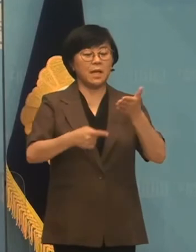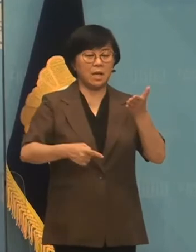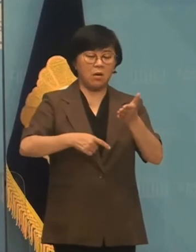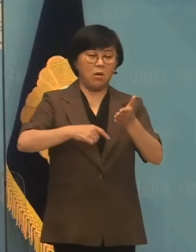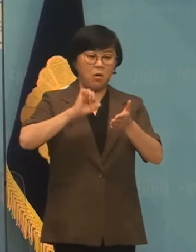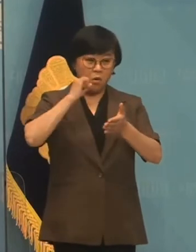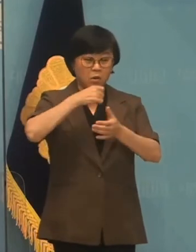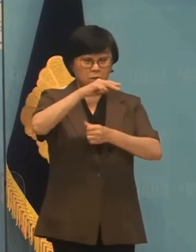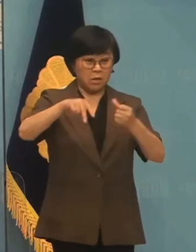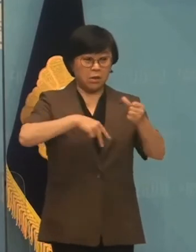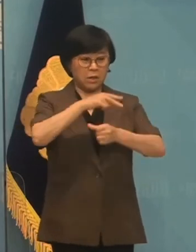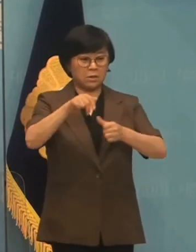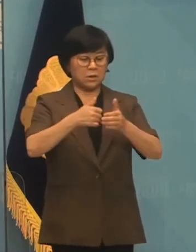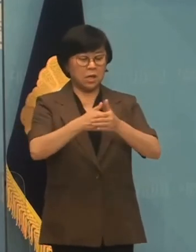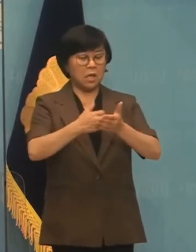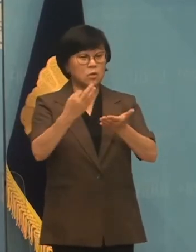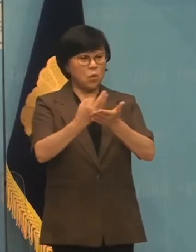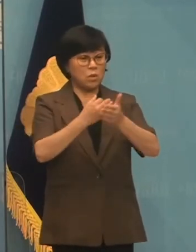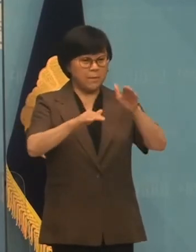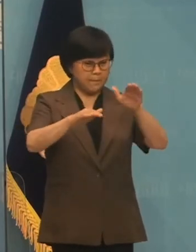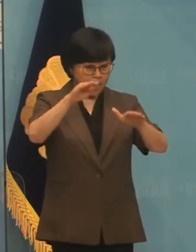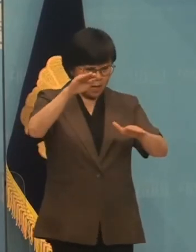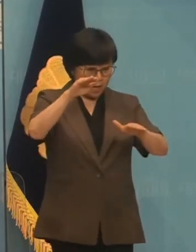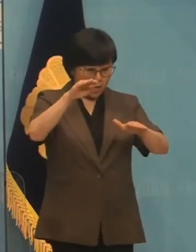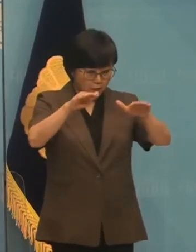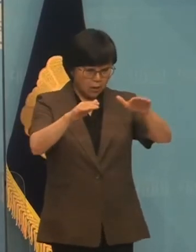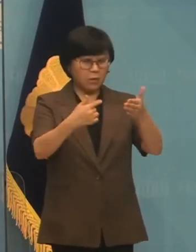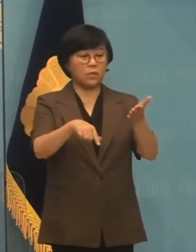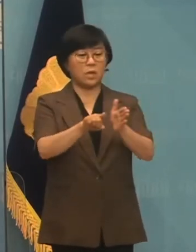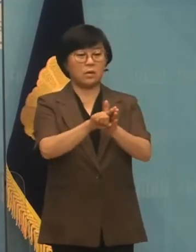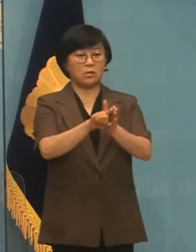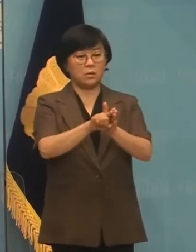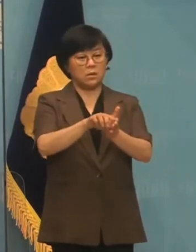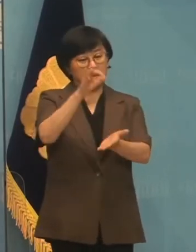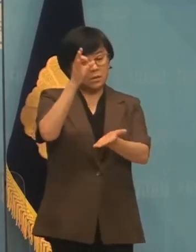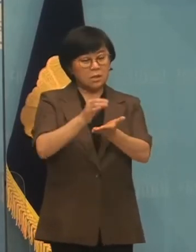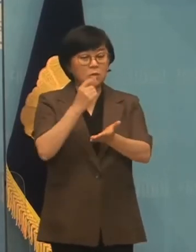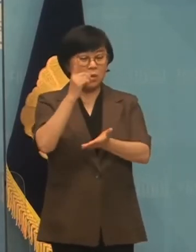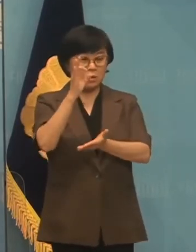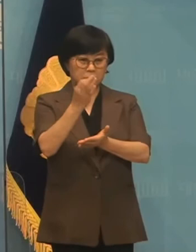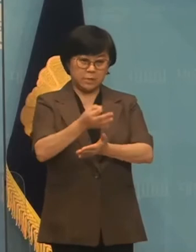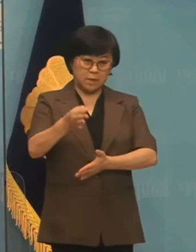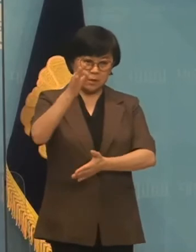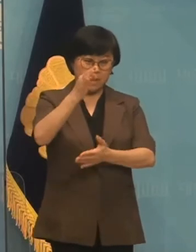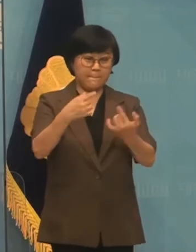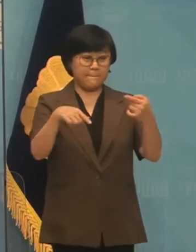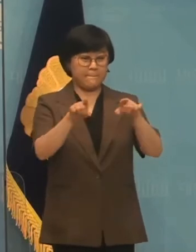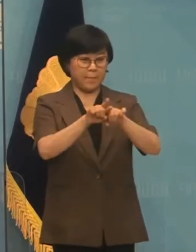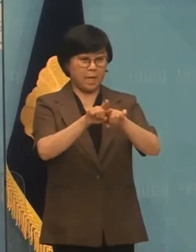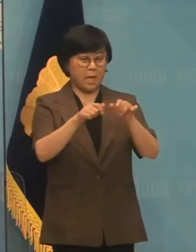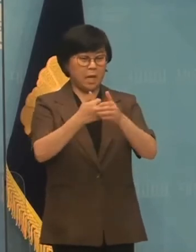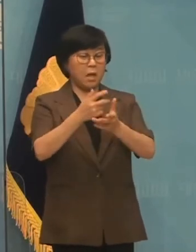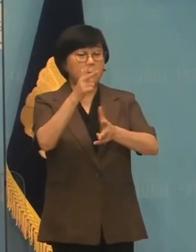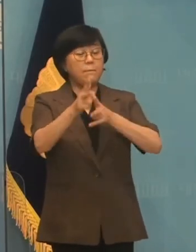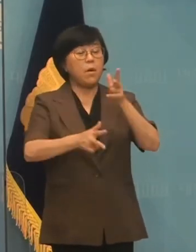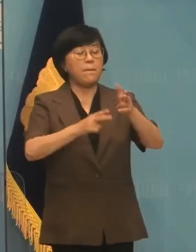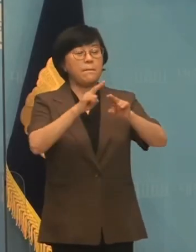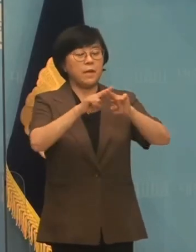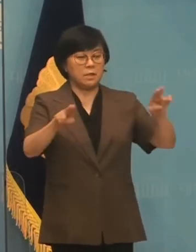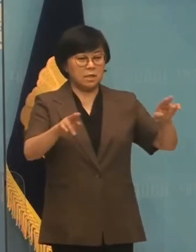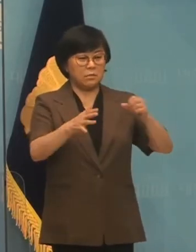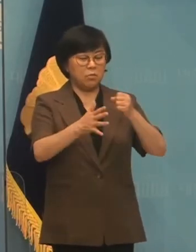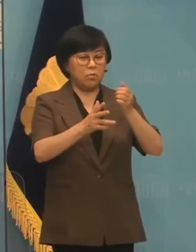심화되는 소득불평등을 해소하기 위해 최저임금 인상과 함께 산입범위 확대 폐지,